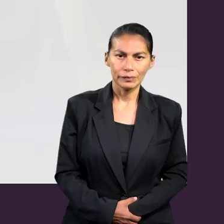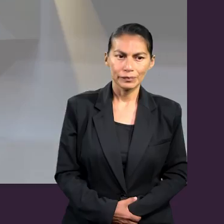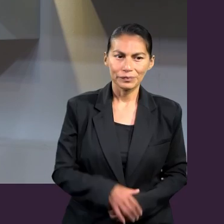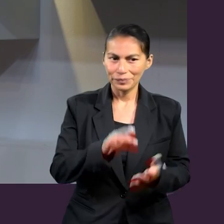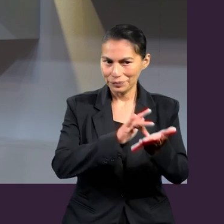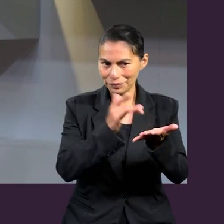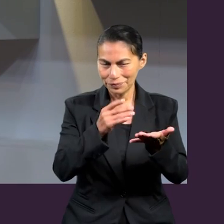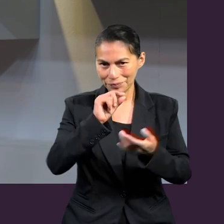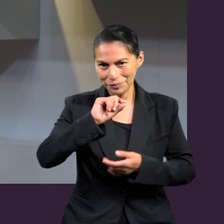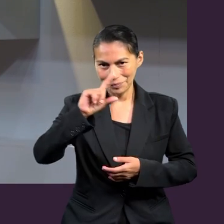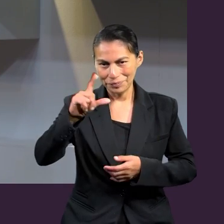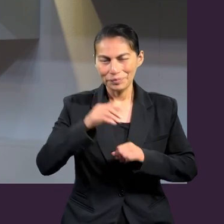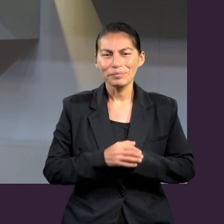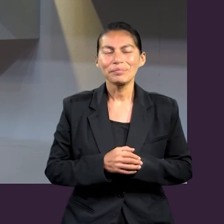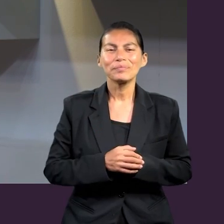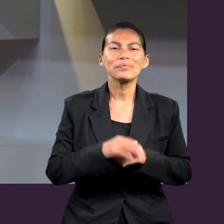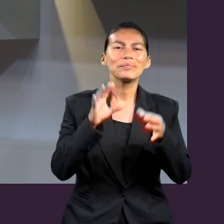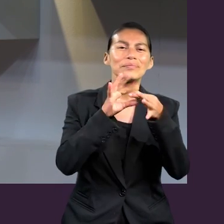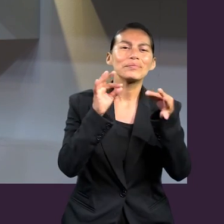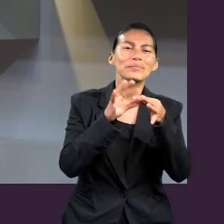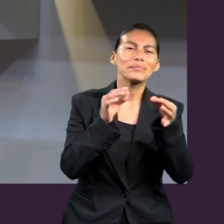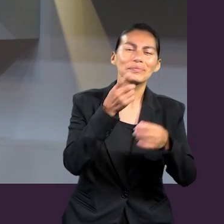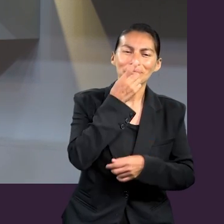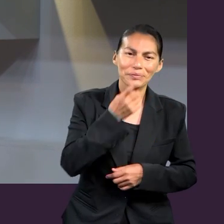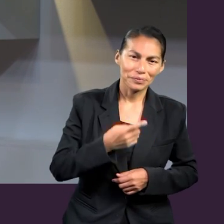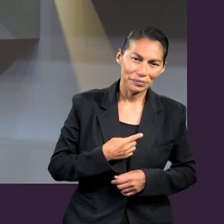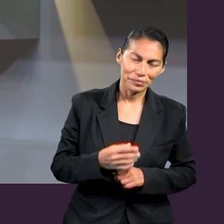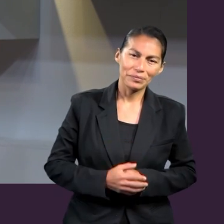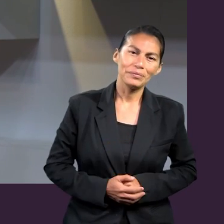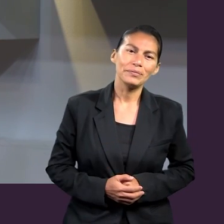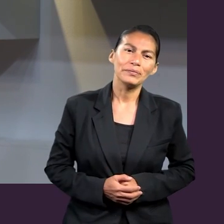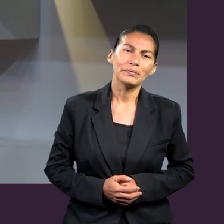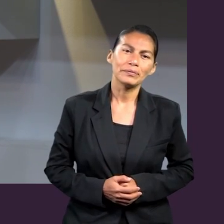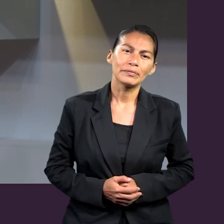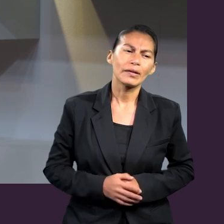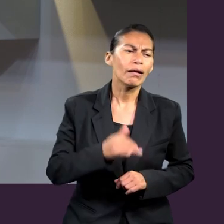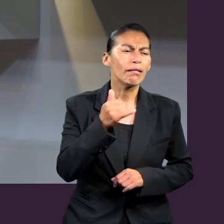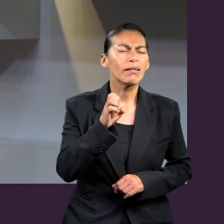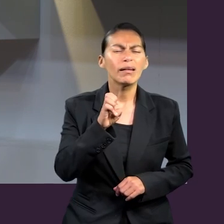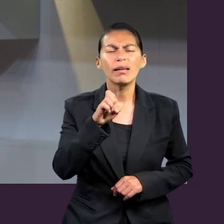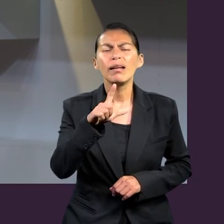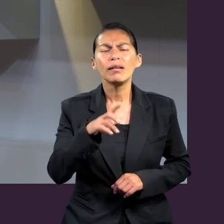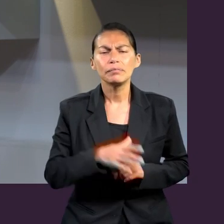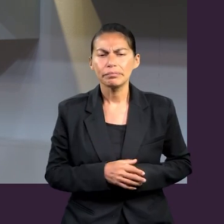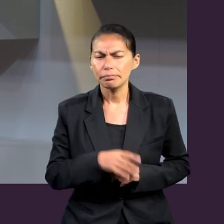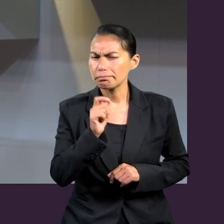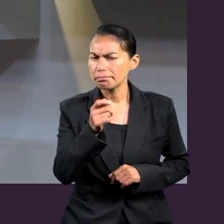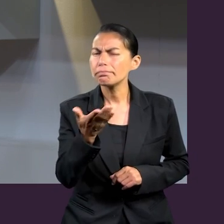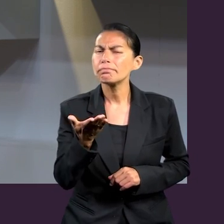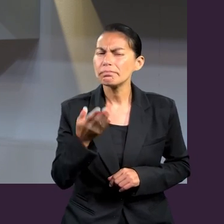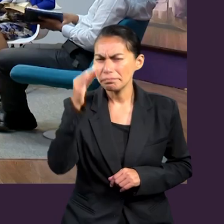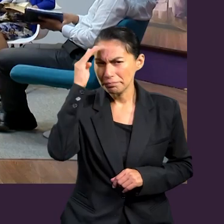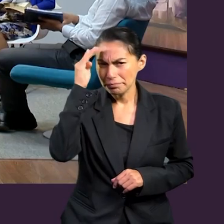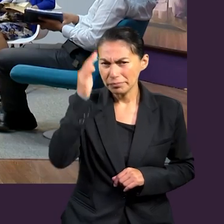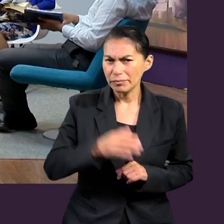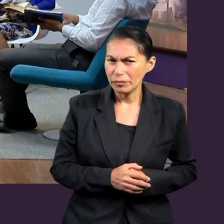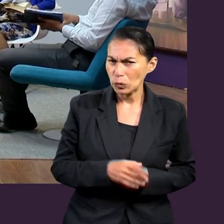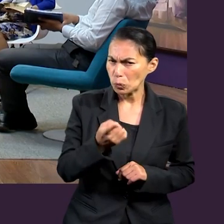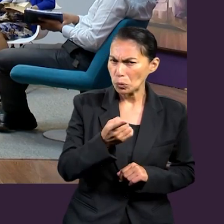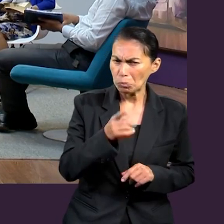Agradecemos al experto por esta aportación. Pues, Yael, ¿qué te parece? Escuchaste los comentarios.